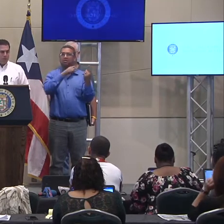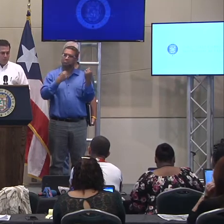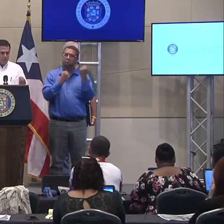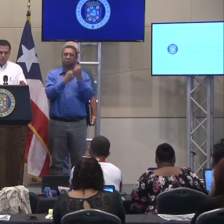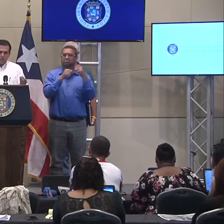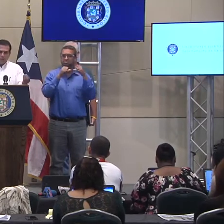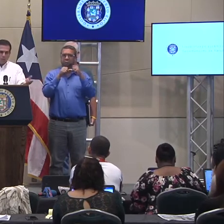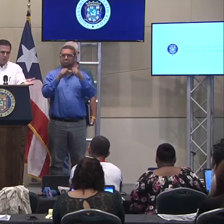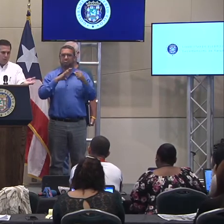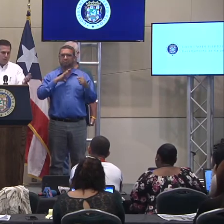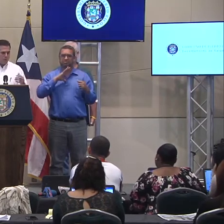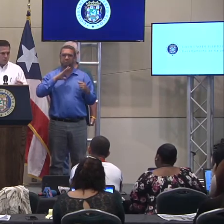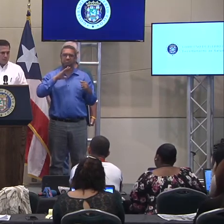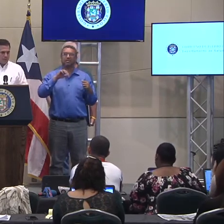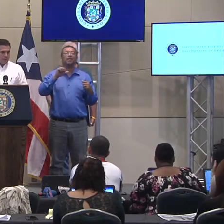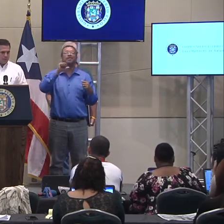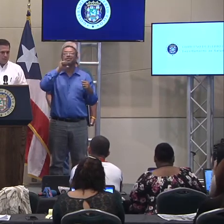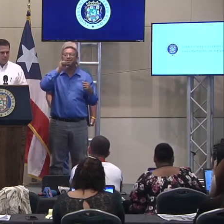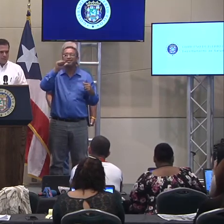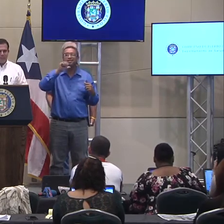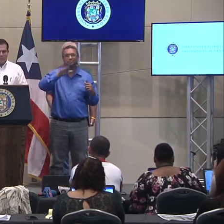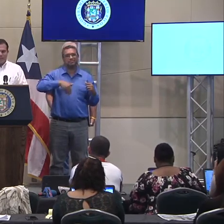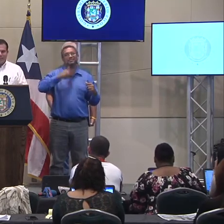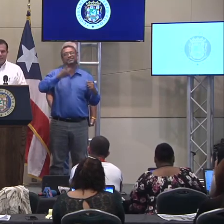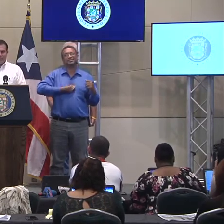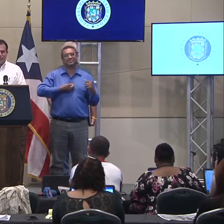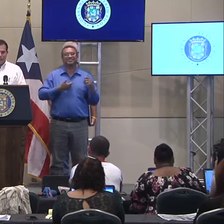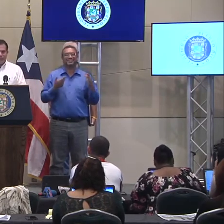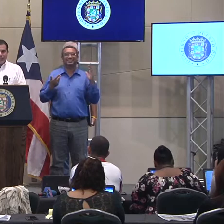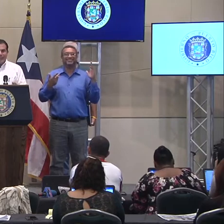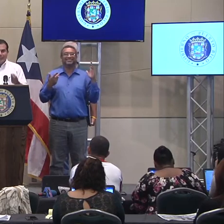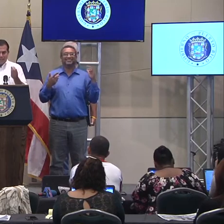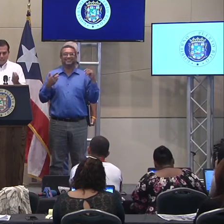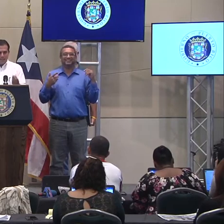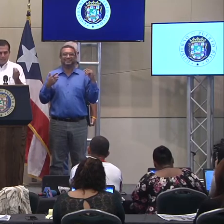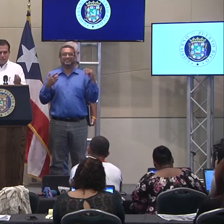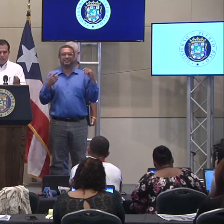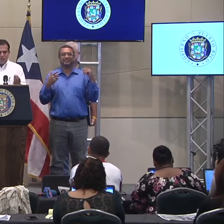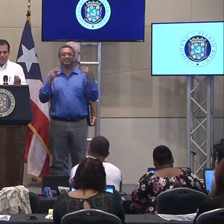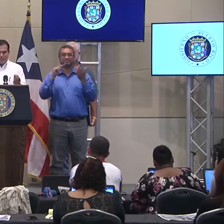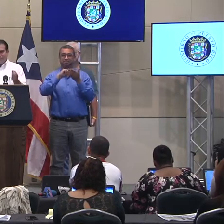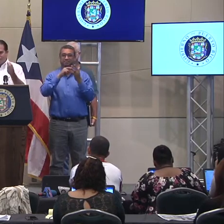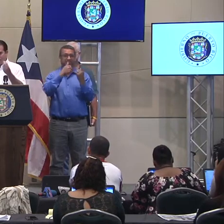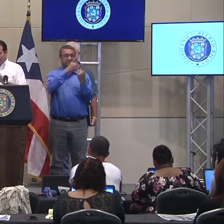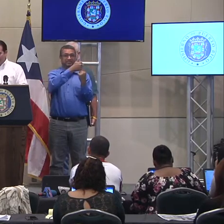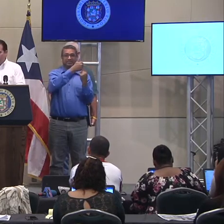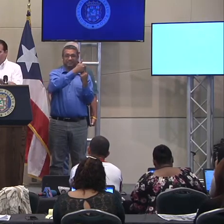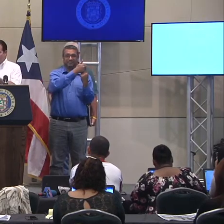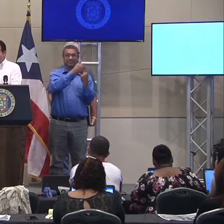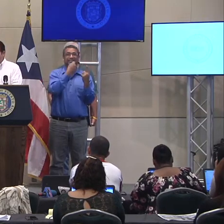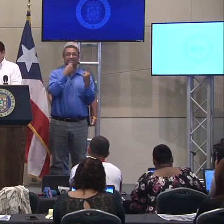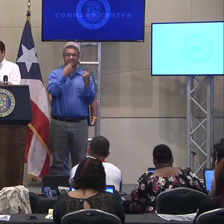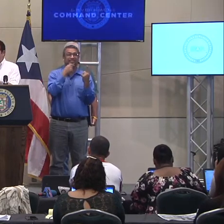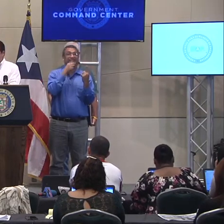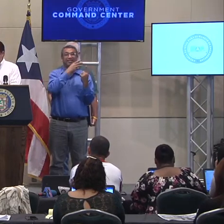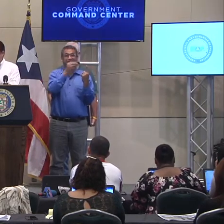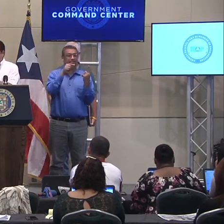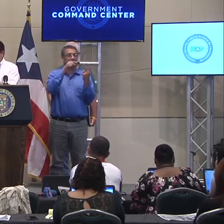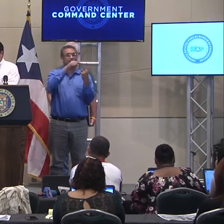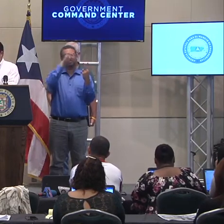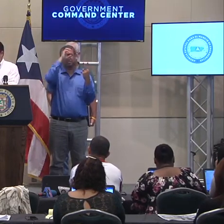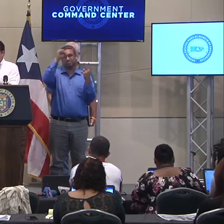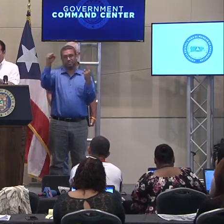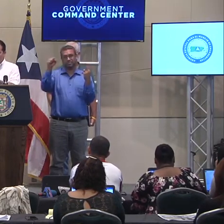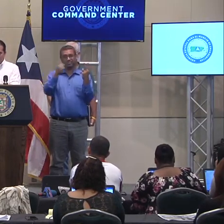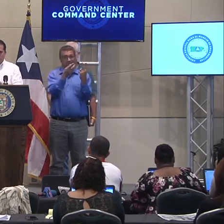apoyo y por eso la oración seguida, ¿verdad? Después que dije eso fue que él reiteró que tanto él como el presidente de los Estados